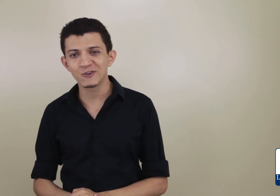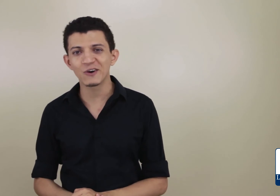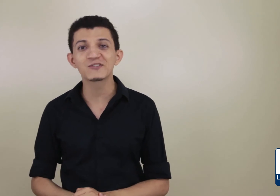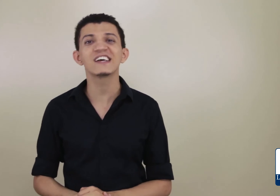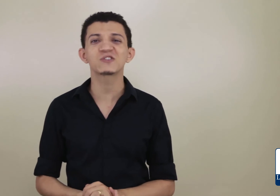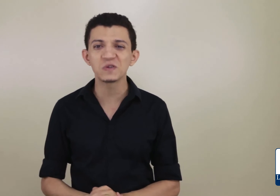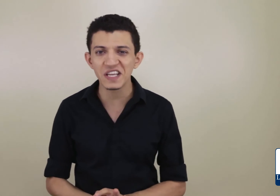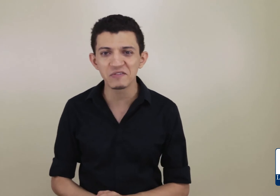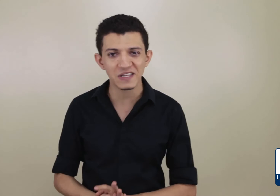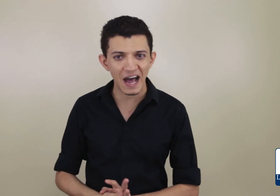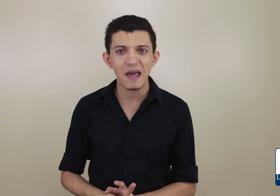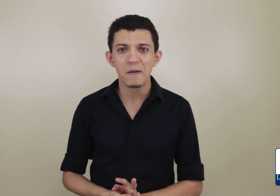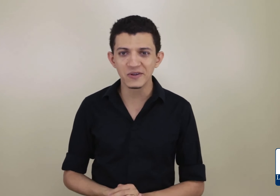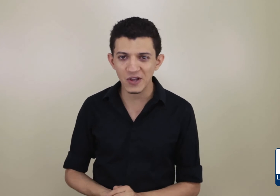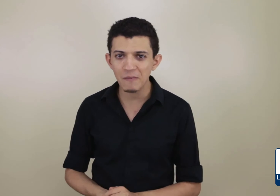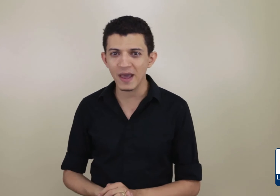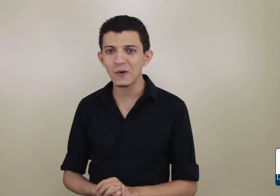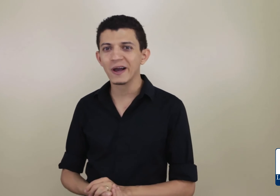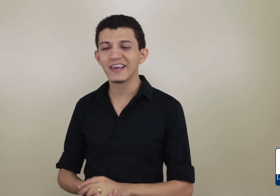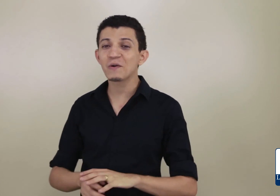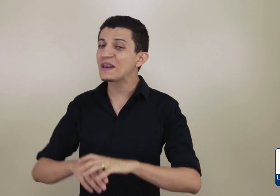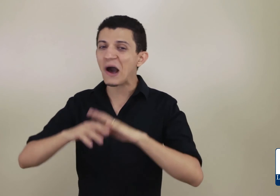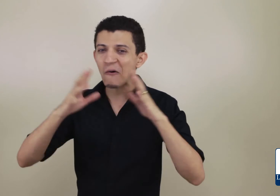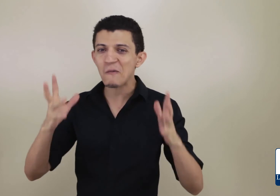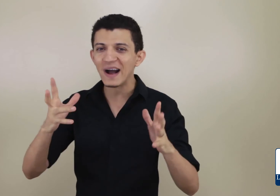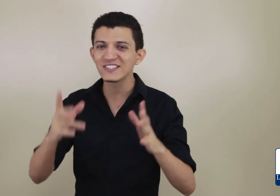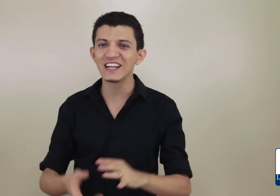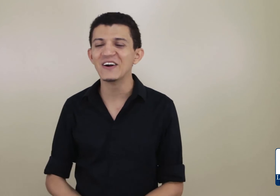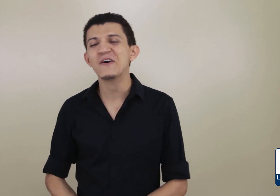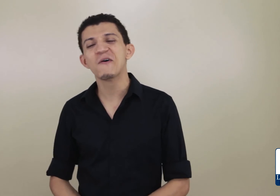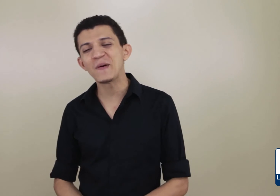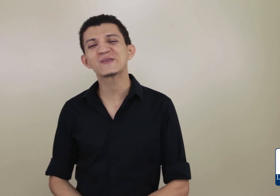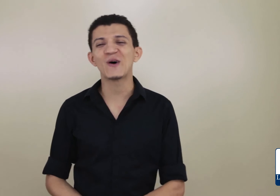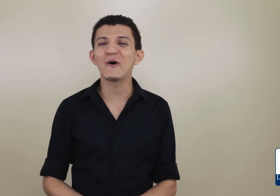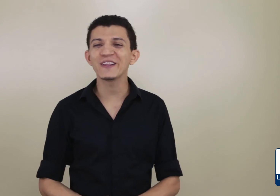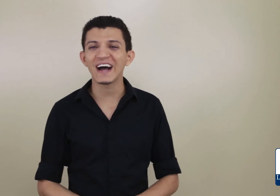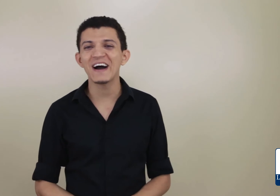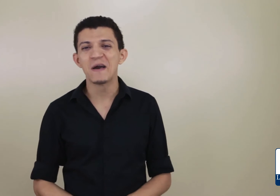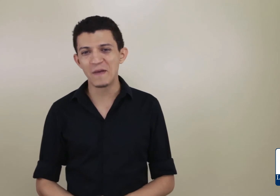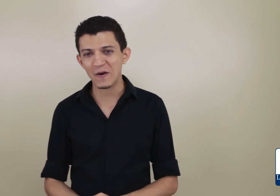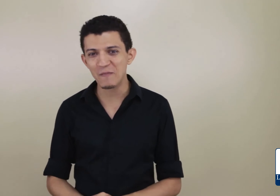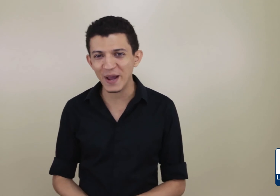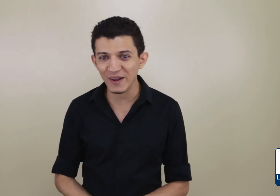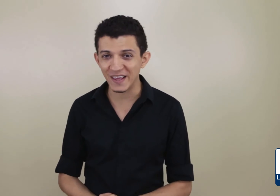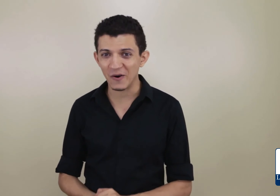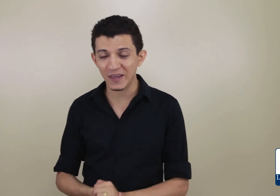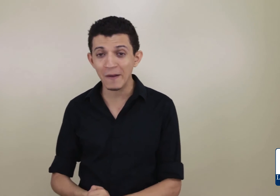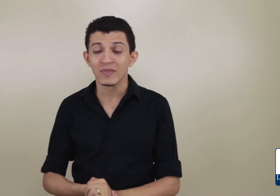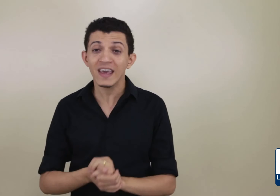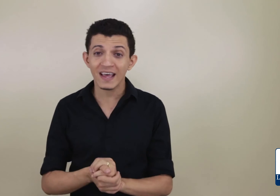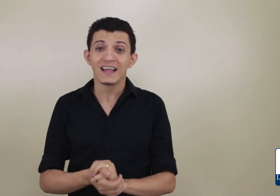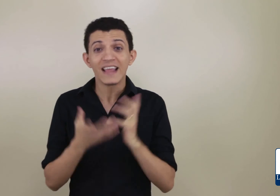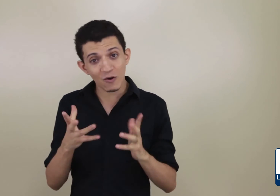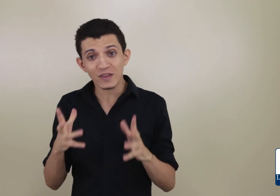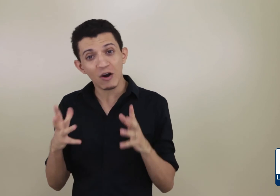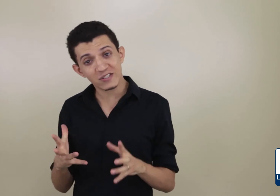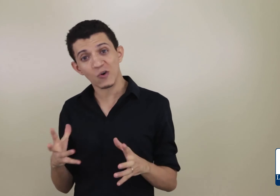conteúdos exclusivos lá para o seu e-mail, que eu não compartilho com o pessoal que está me acompanhando aqui, ok? E tem conteúdos que eu